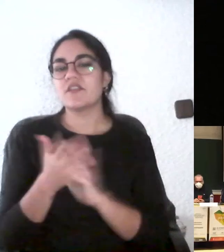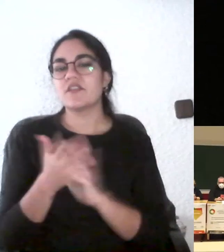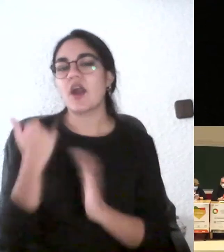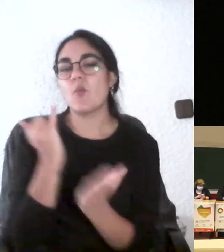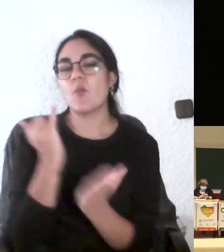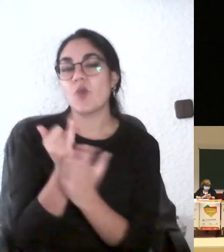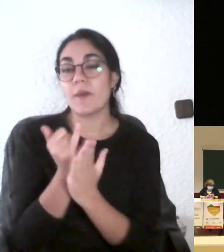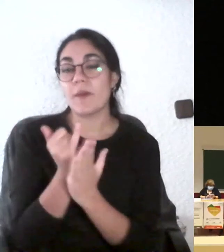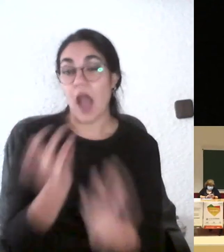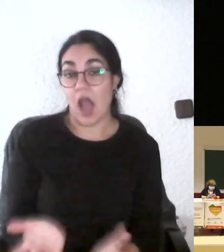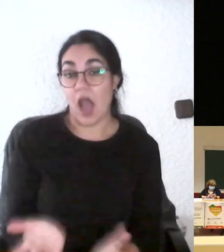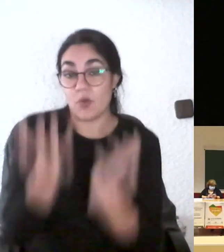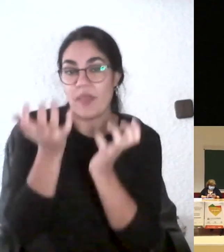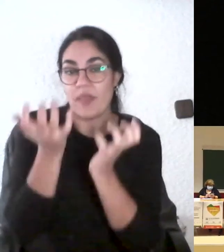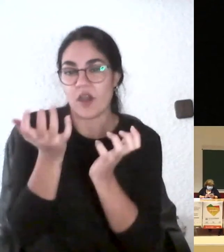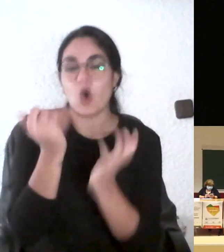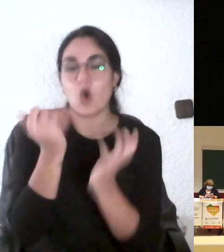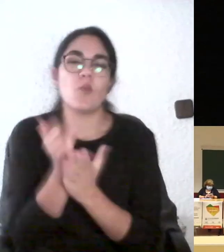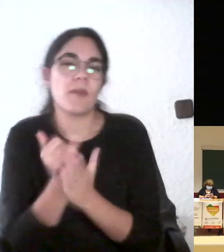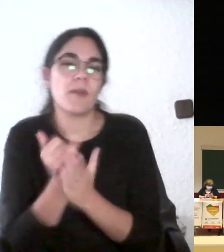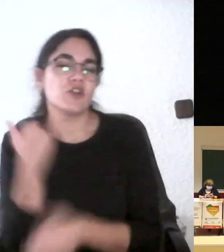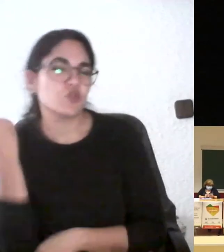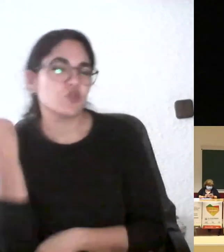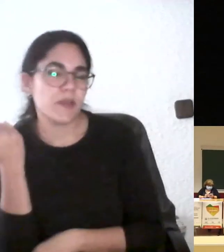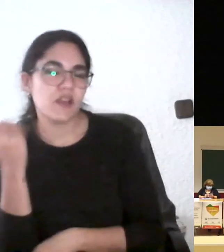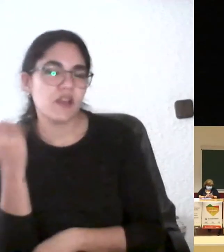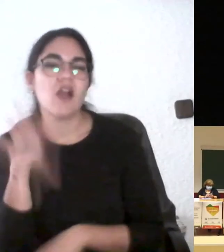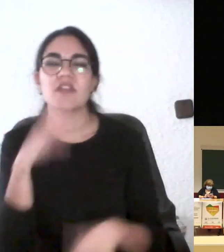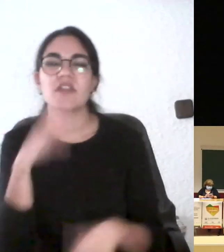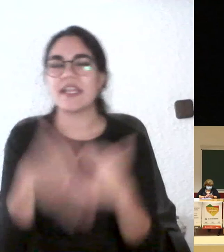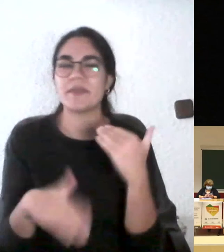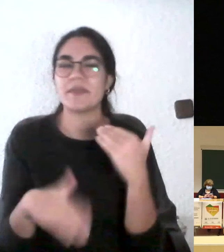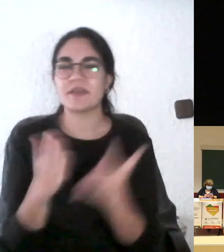el límite más comparto